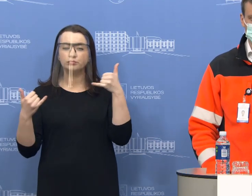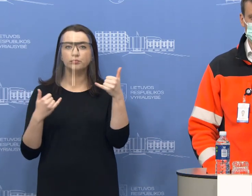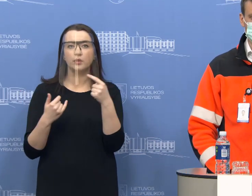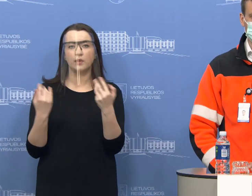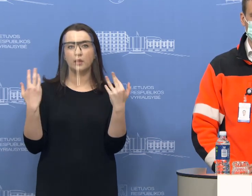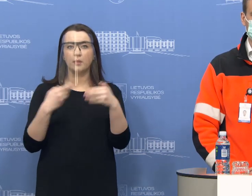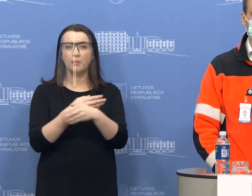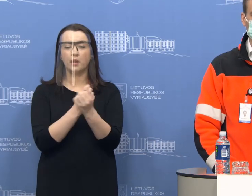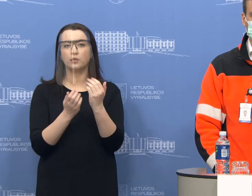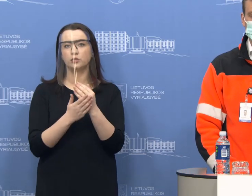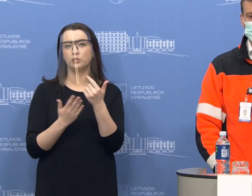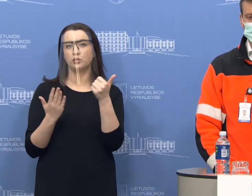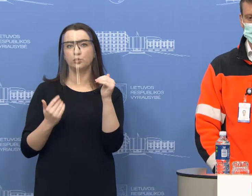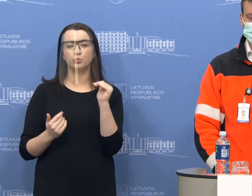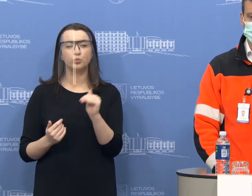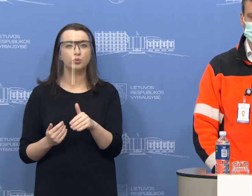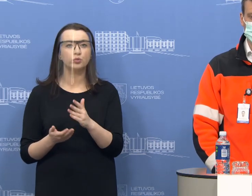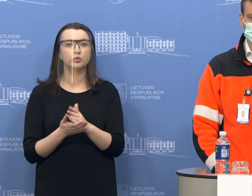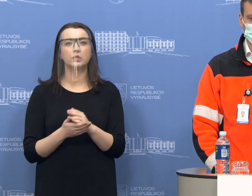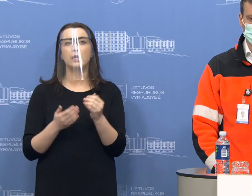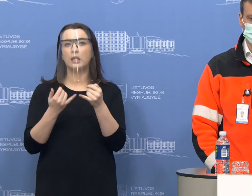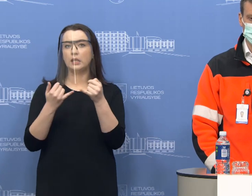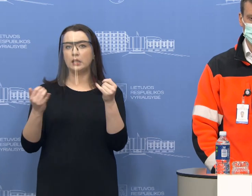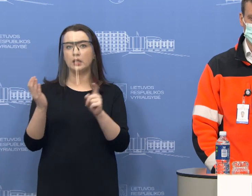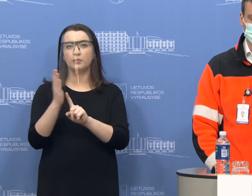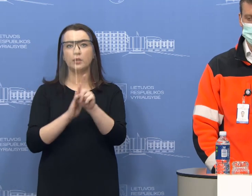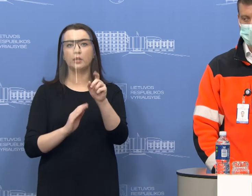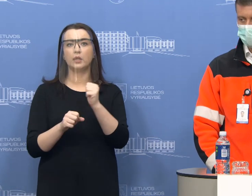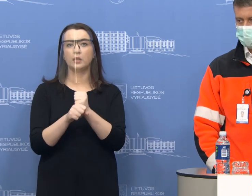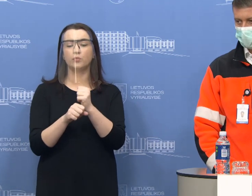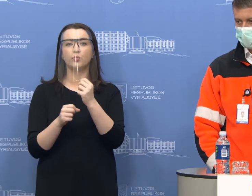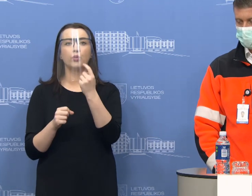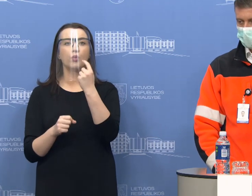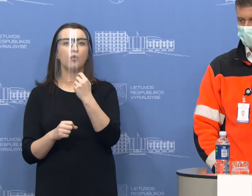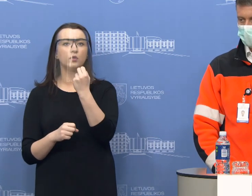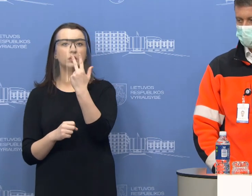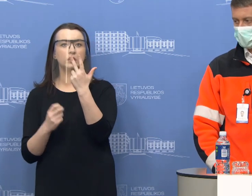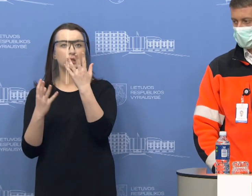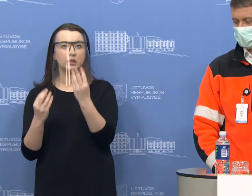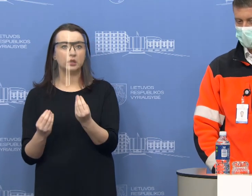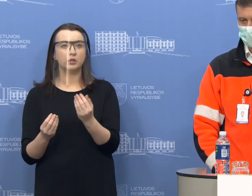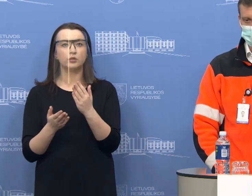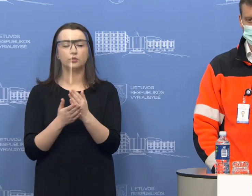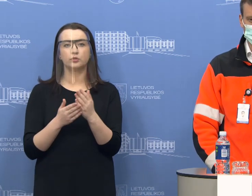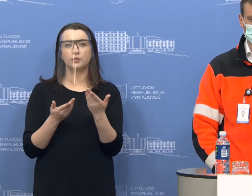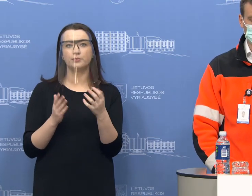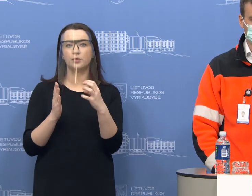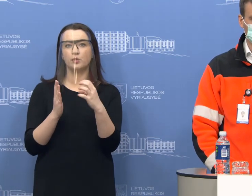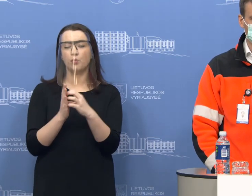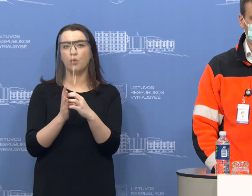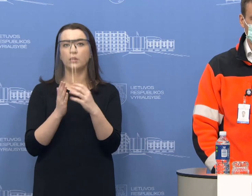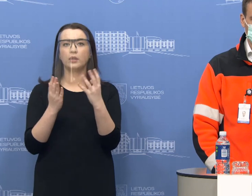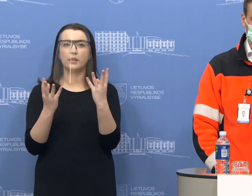mes jų turime apie 6 tūkstančius. Linija veikia nuo kovo 13 dienos, labai simbolinė data kovo 13